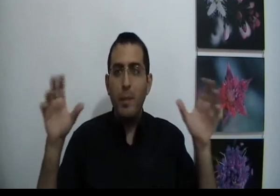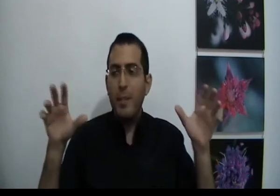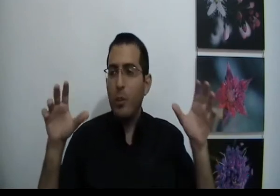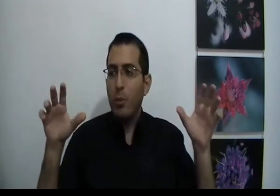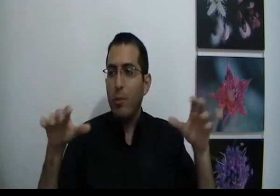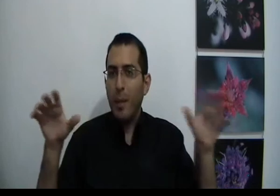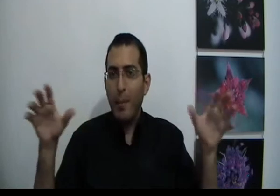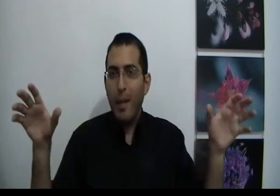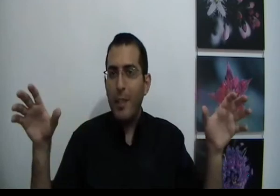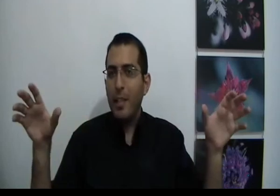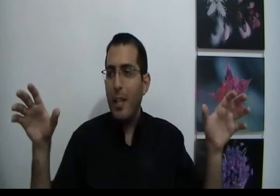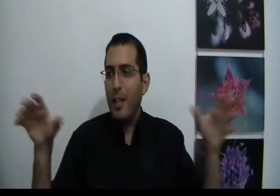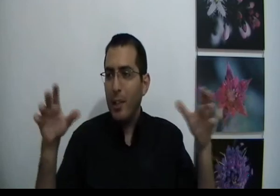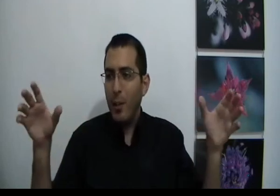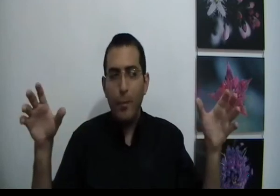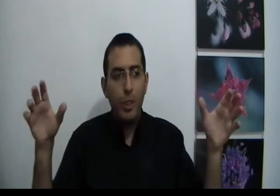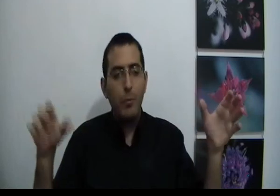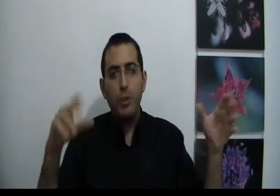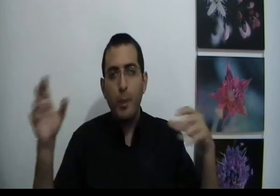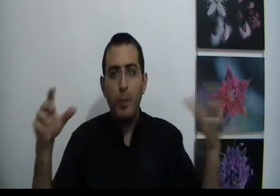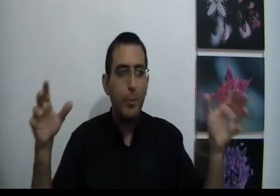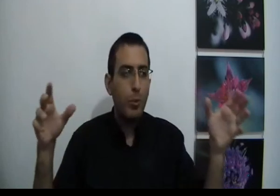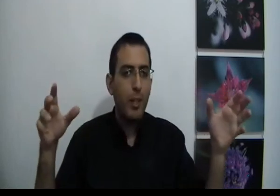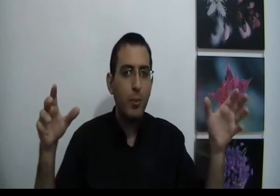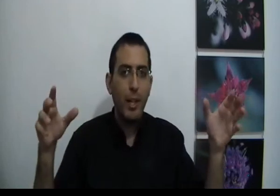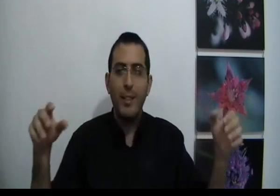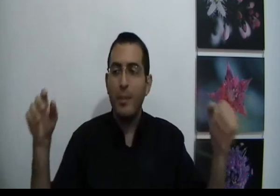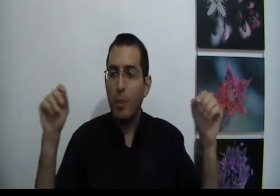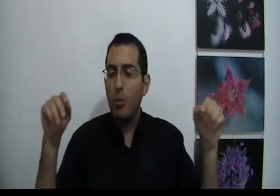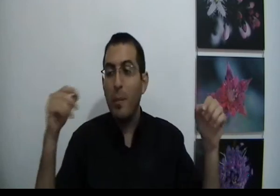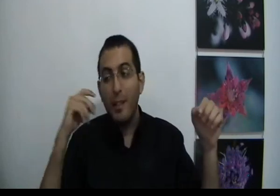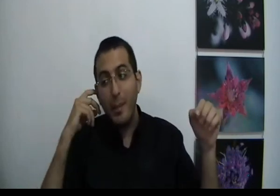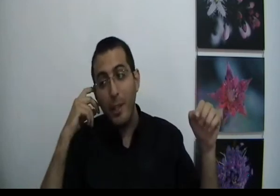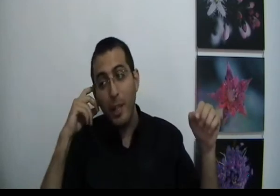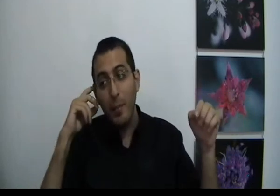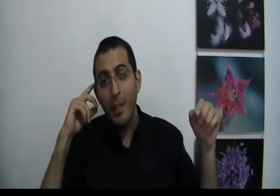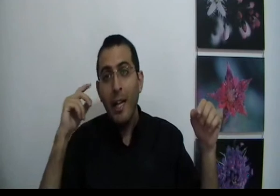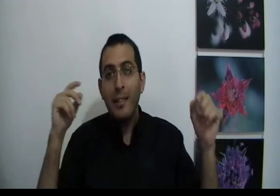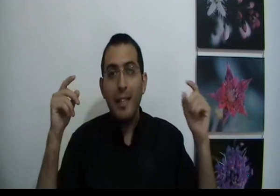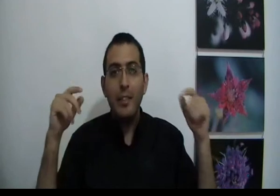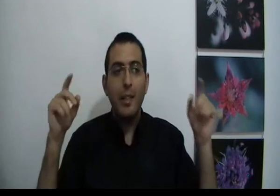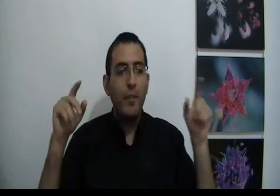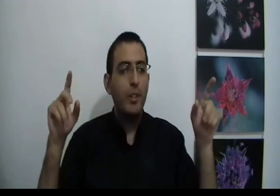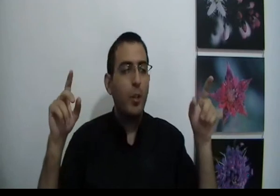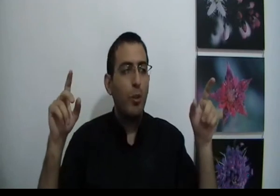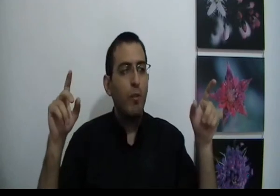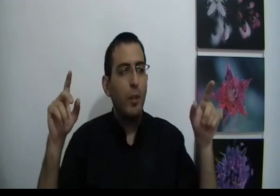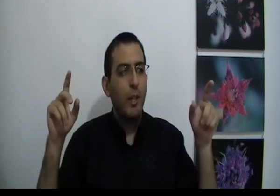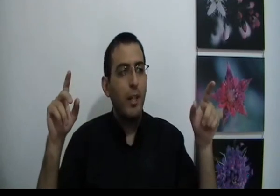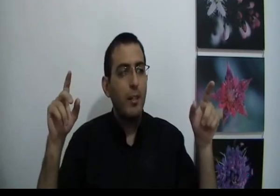מההתמודדות ברמה של העולם שלנו שאתה מתמודד בצורה כזו אחרת ההתמודדות האמיתית עם הקשיים זה לדעי שאתה מבין שהכל טוב והכל אחד